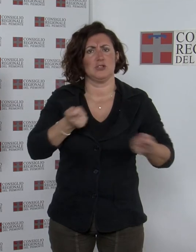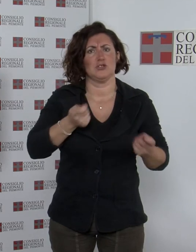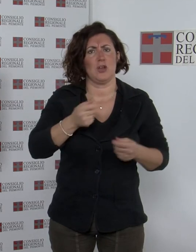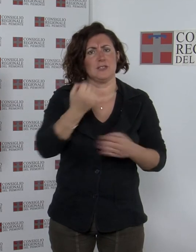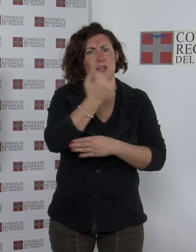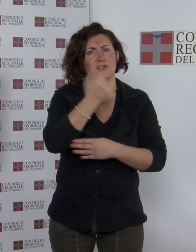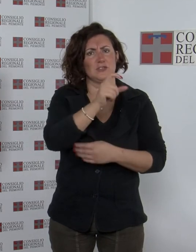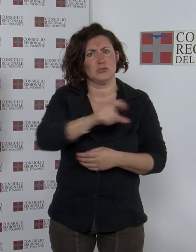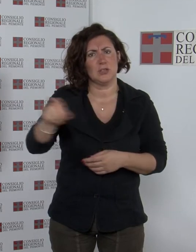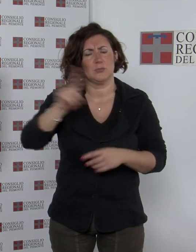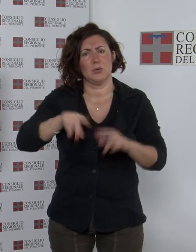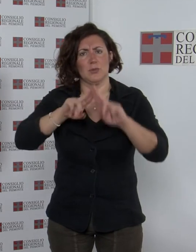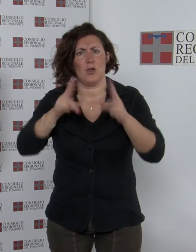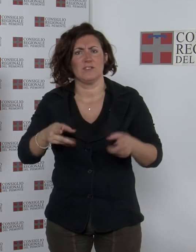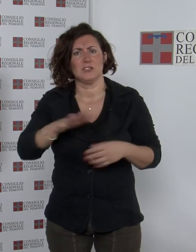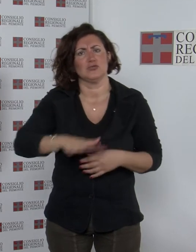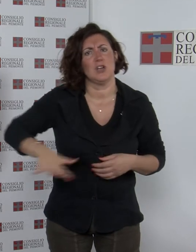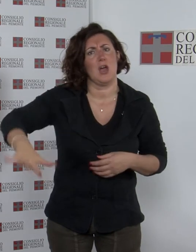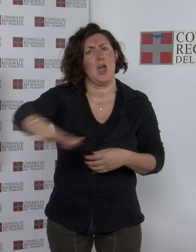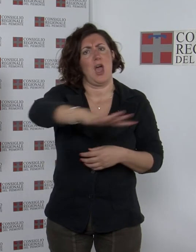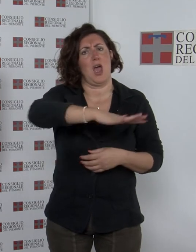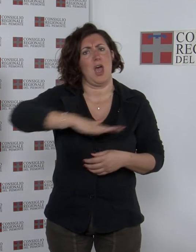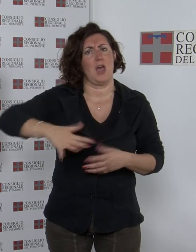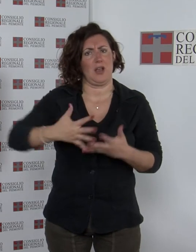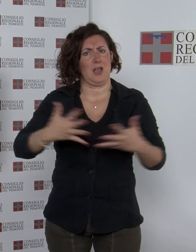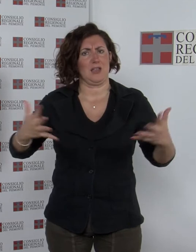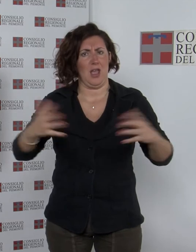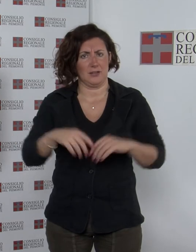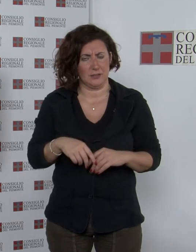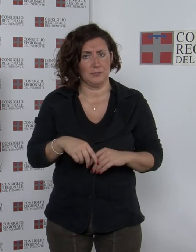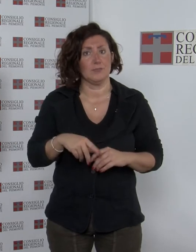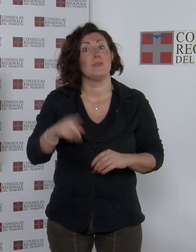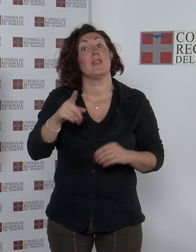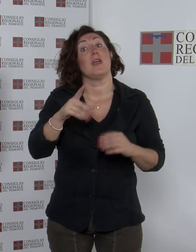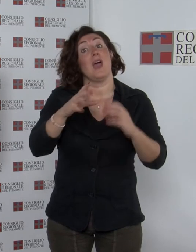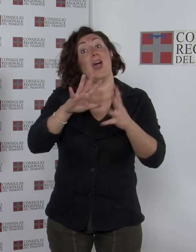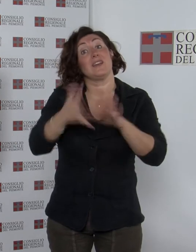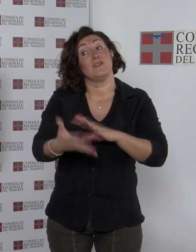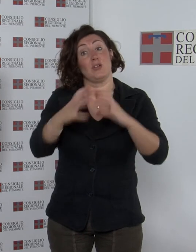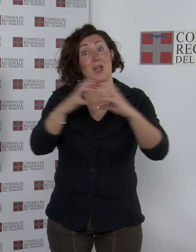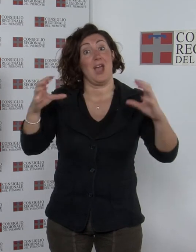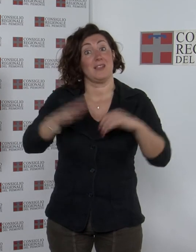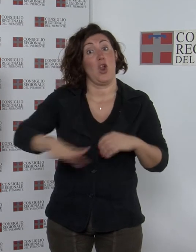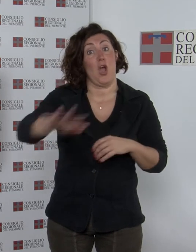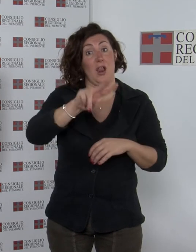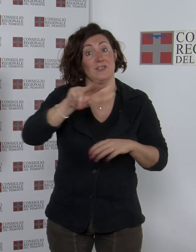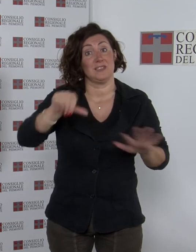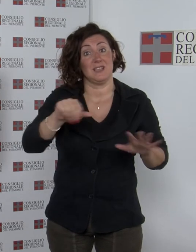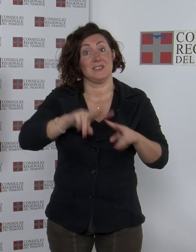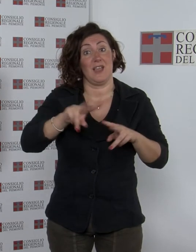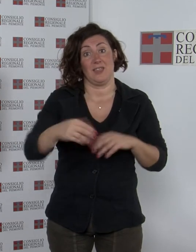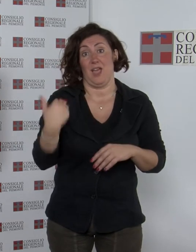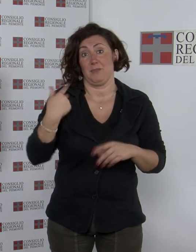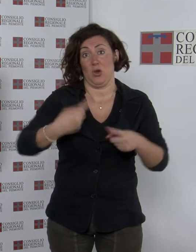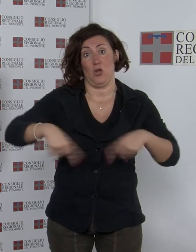funzioni di area vasta sono elementi essenziali della riforma degli enti locali approvata il 26 settembre dal consiglio regionale